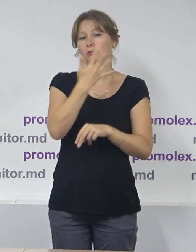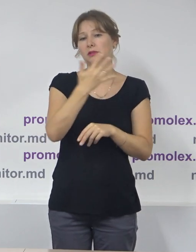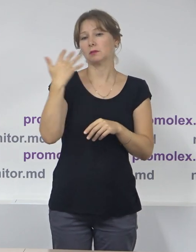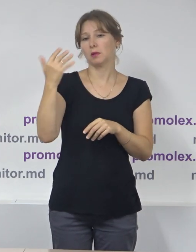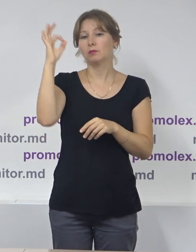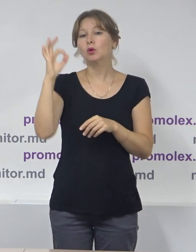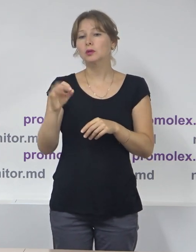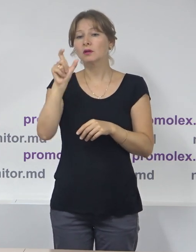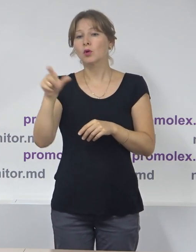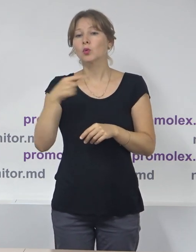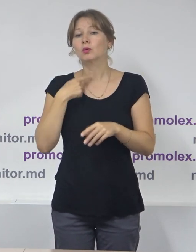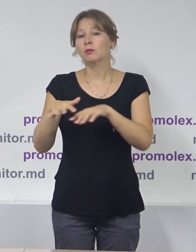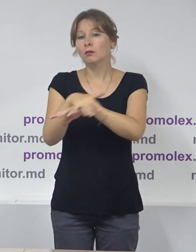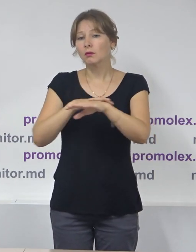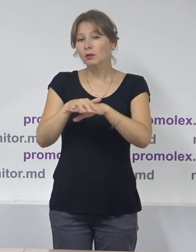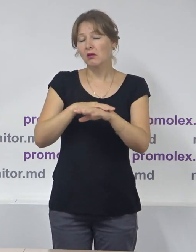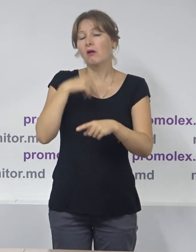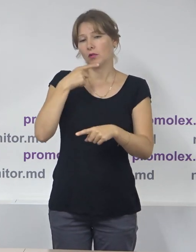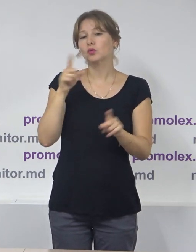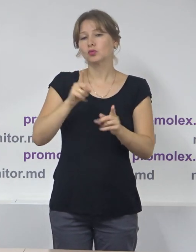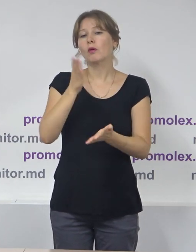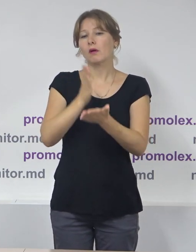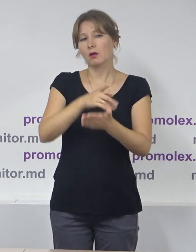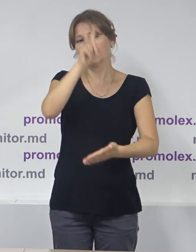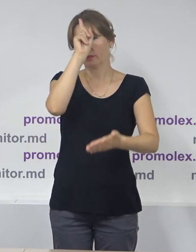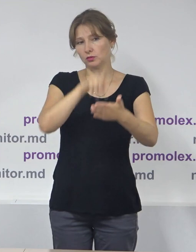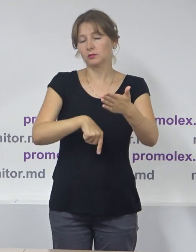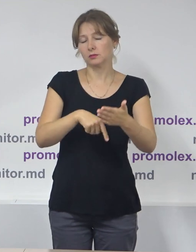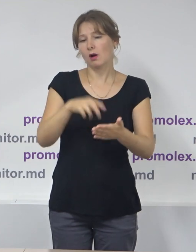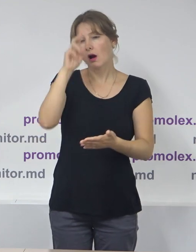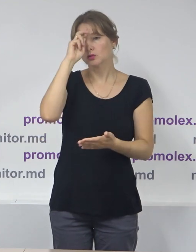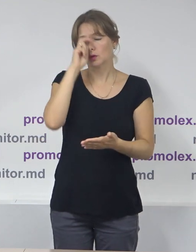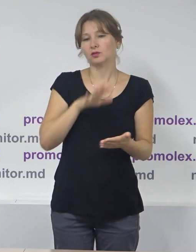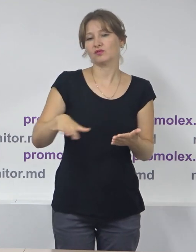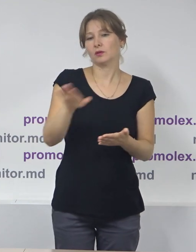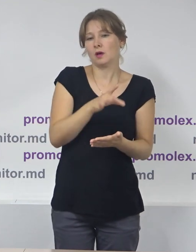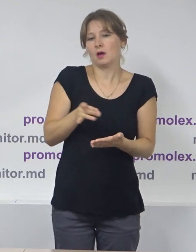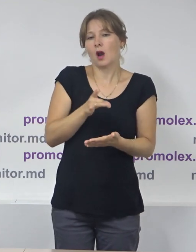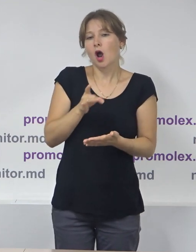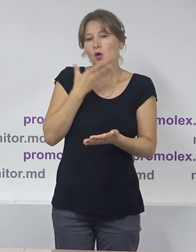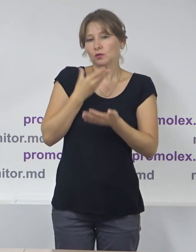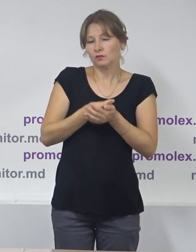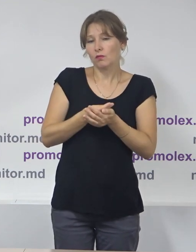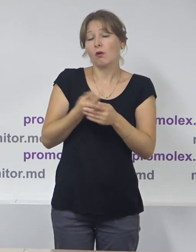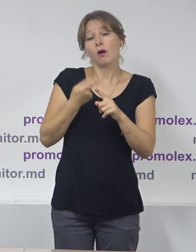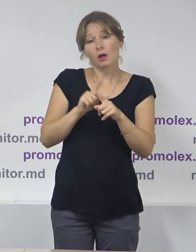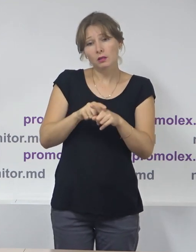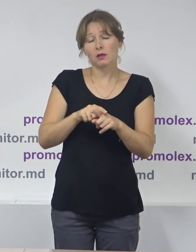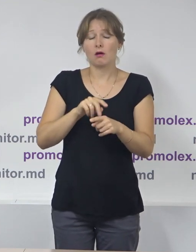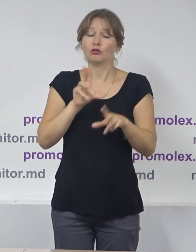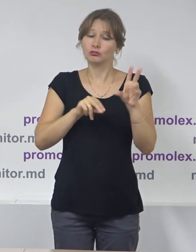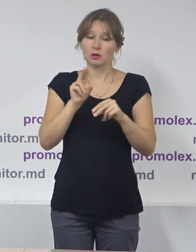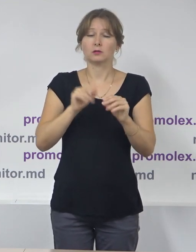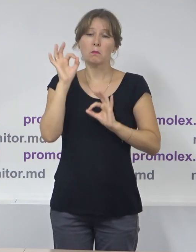conform sândajilor de opinie, declară că au încredere în administrația publică locală. Ceea ce este un indicător foarte bun și